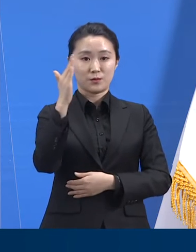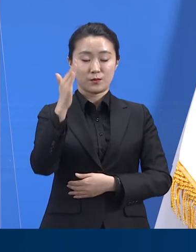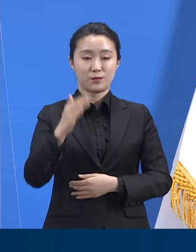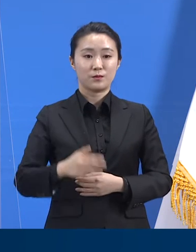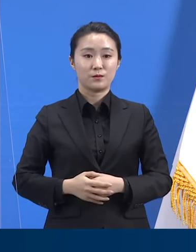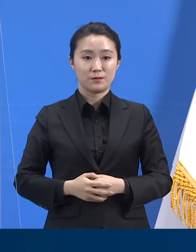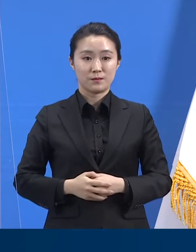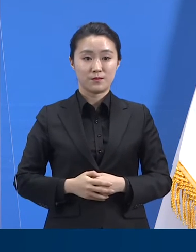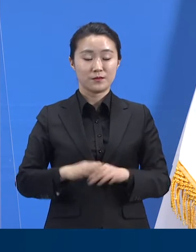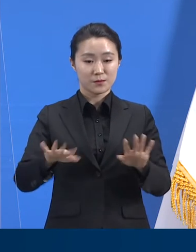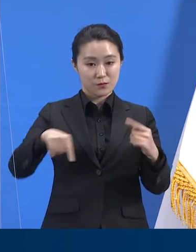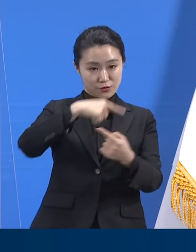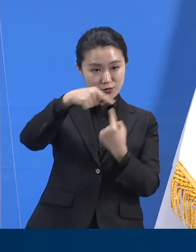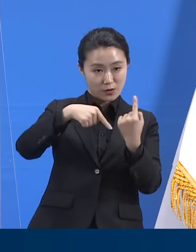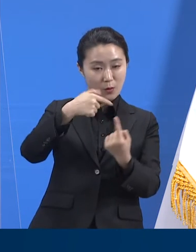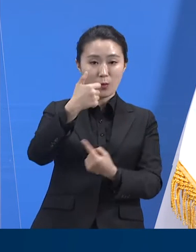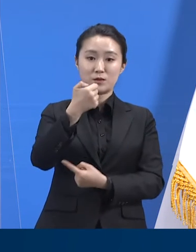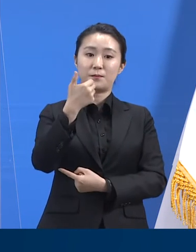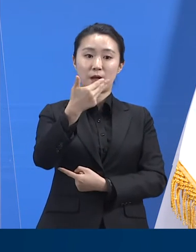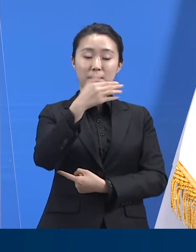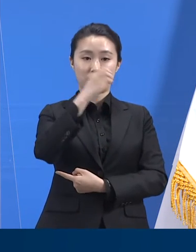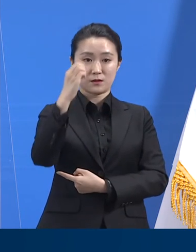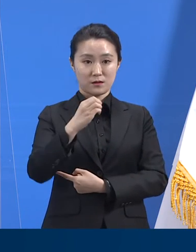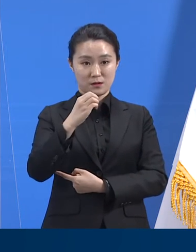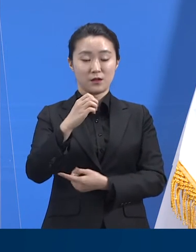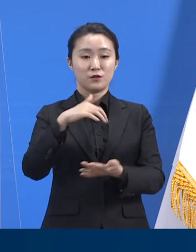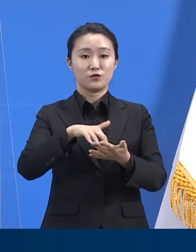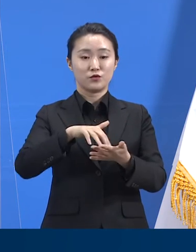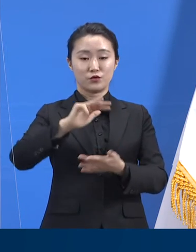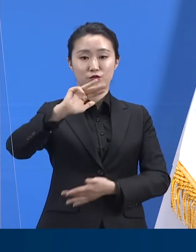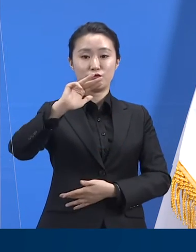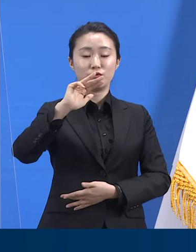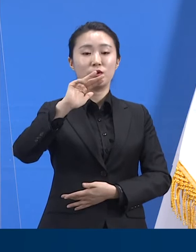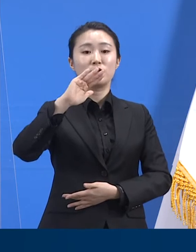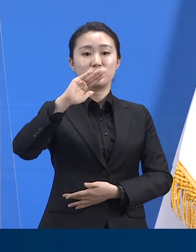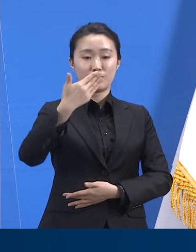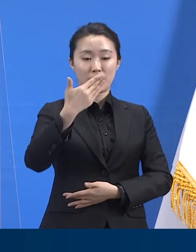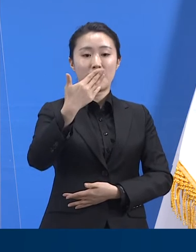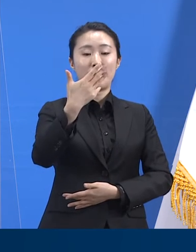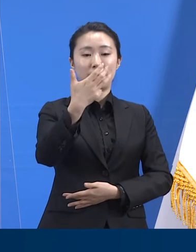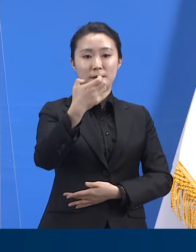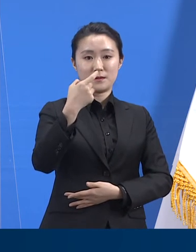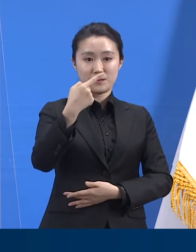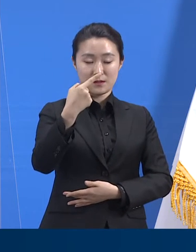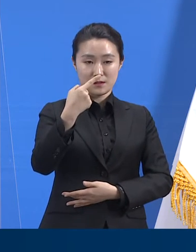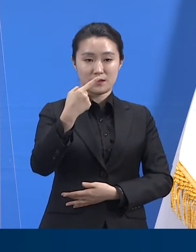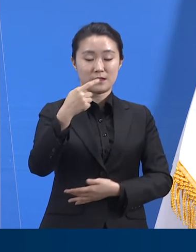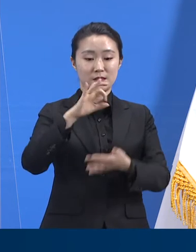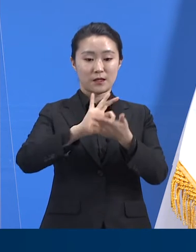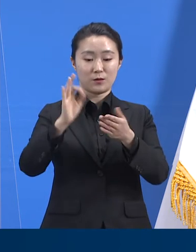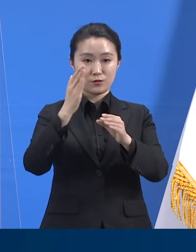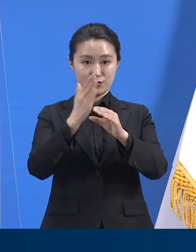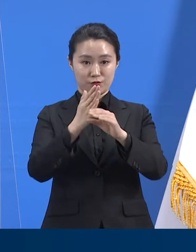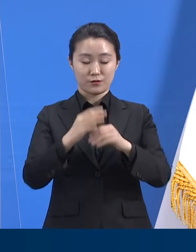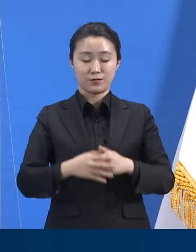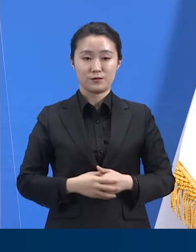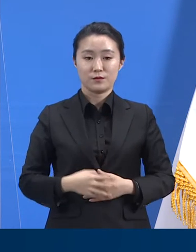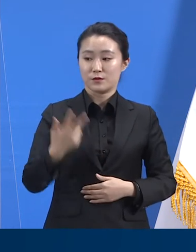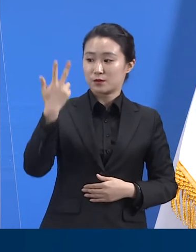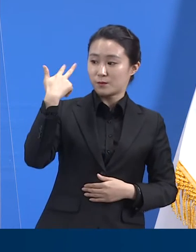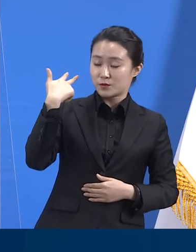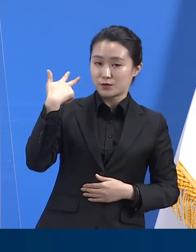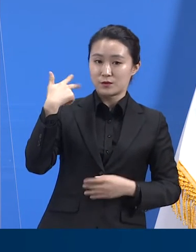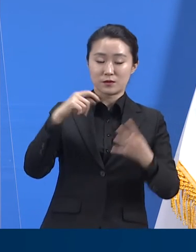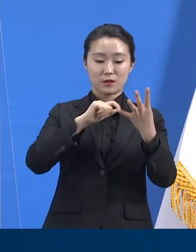58.1%로 947개 병상을 사용하고 있습니다. 일주일 전인 4월 19일